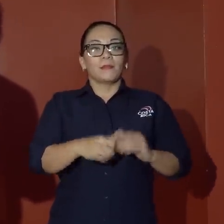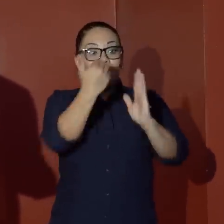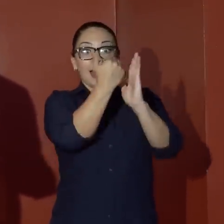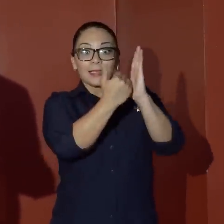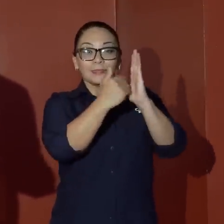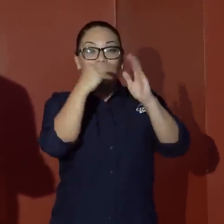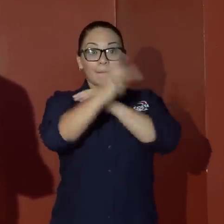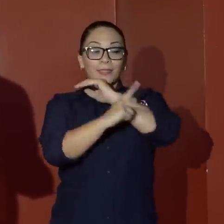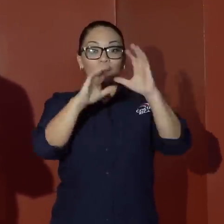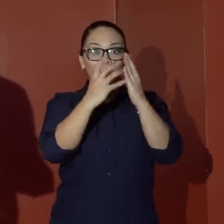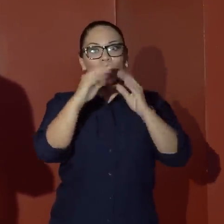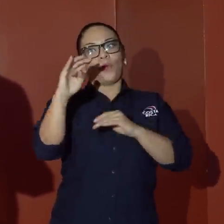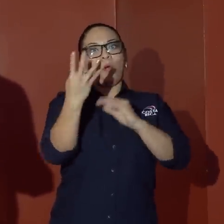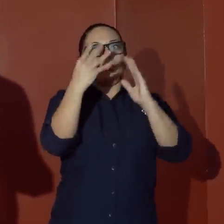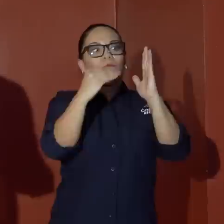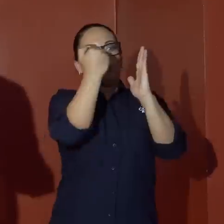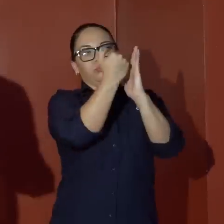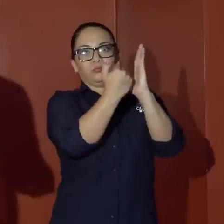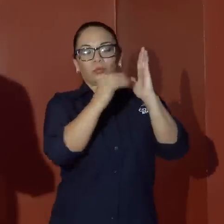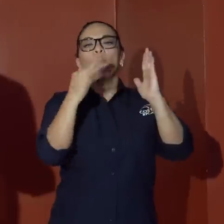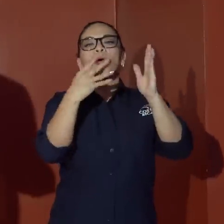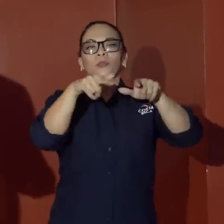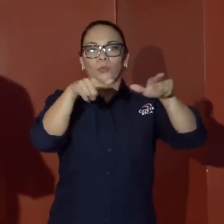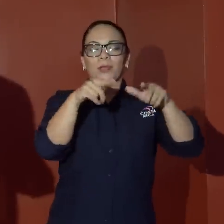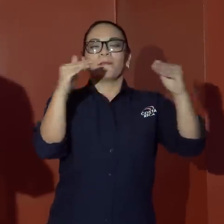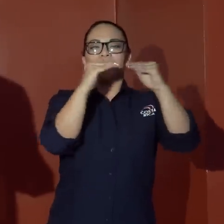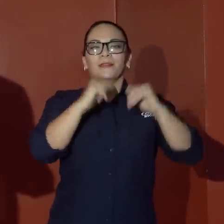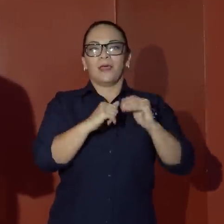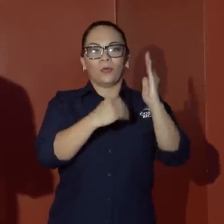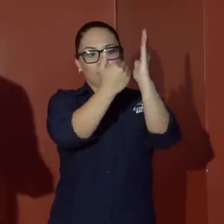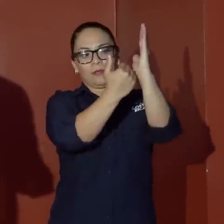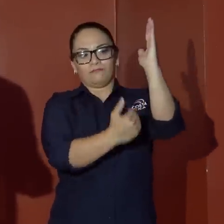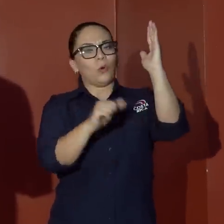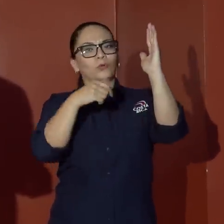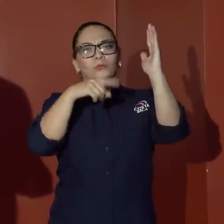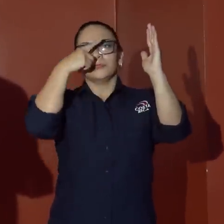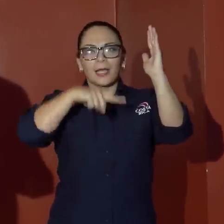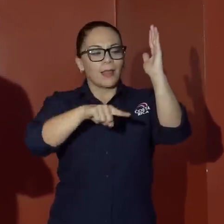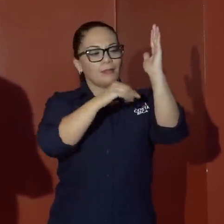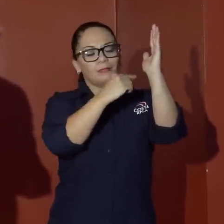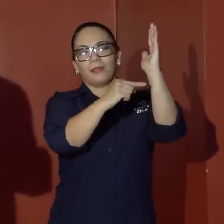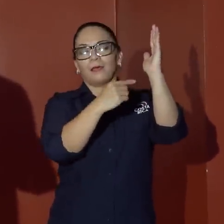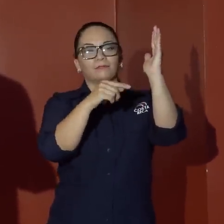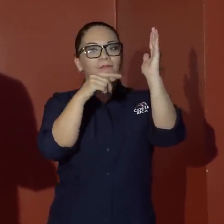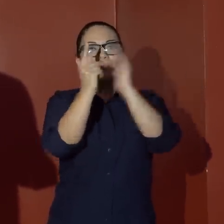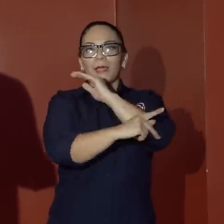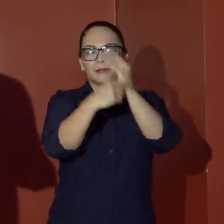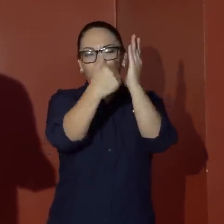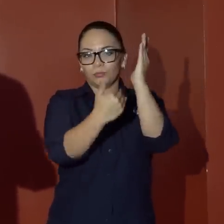empatados. De cuarto lugar, debajo de países como Tailandia, etc.